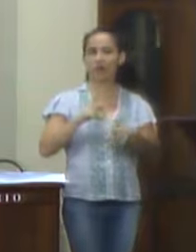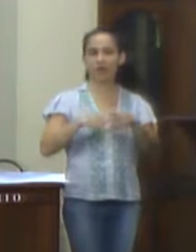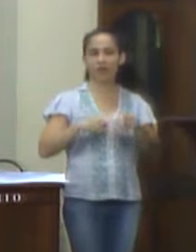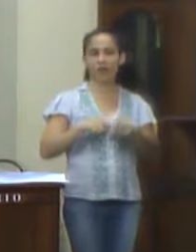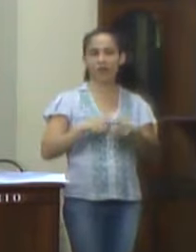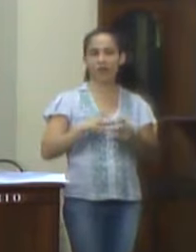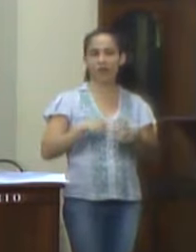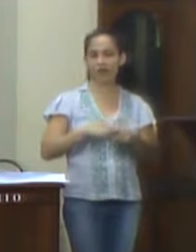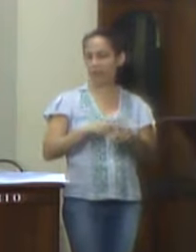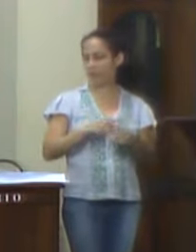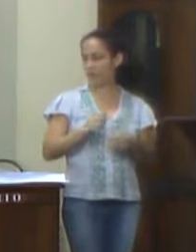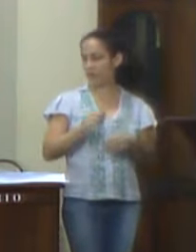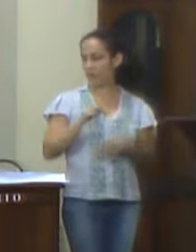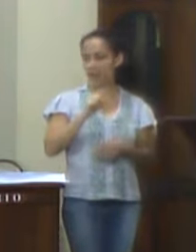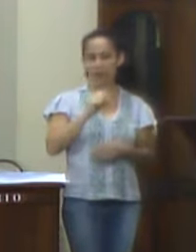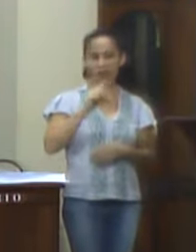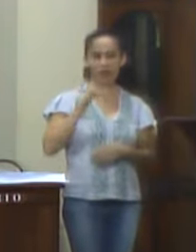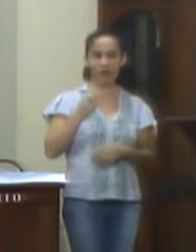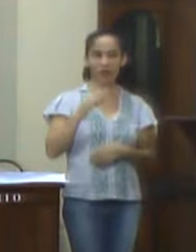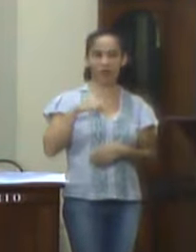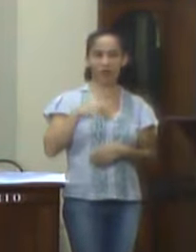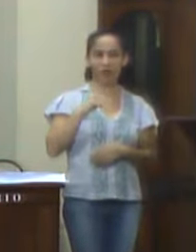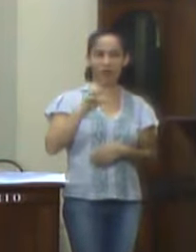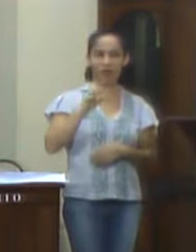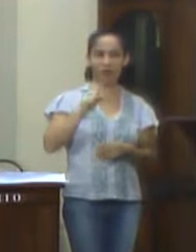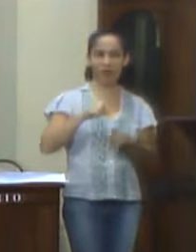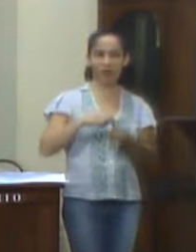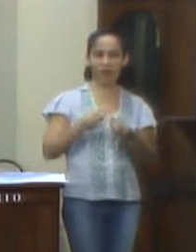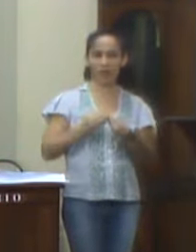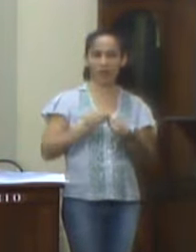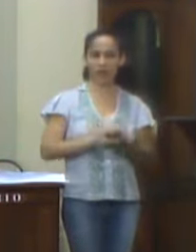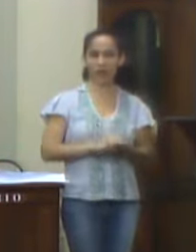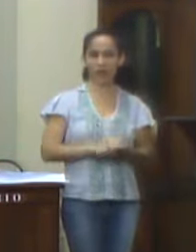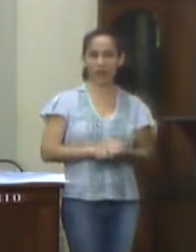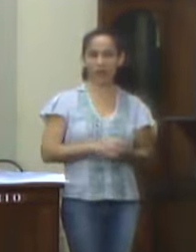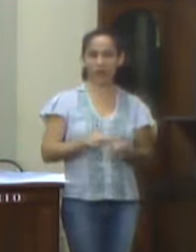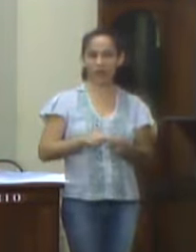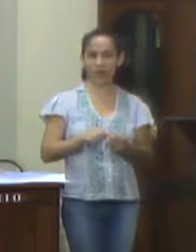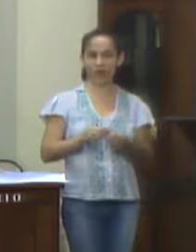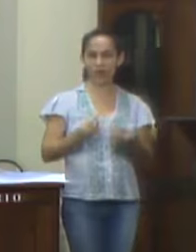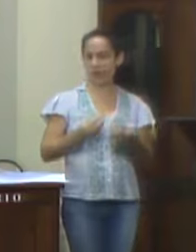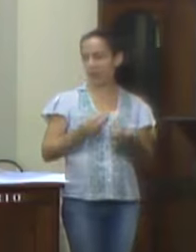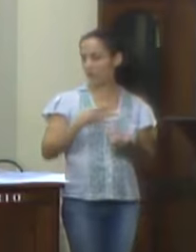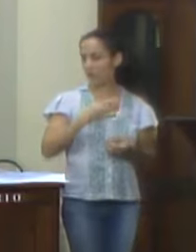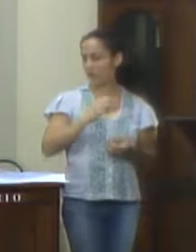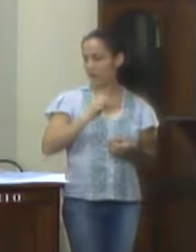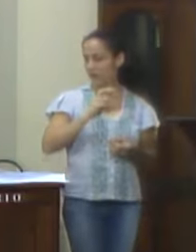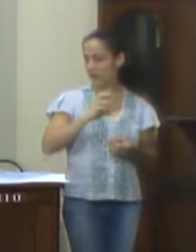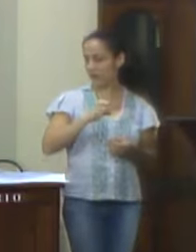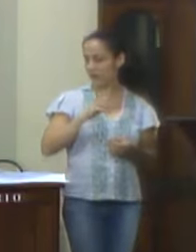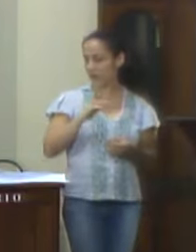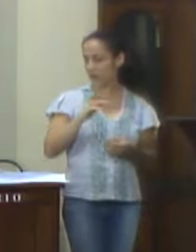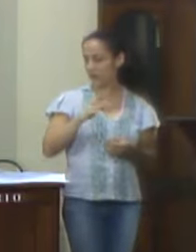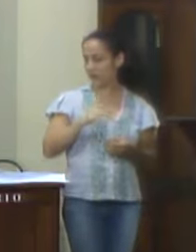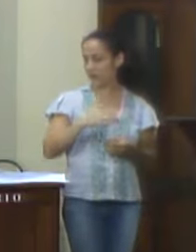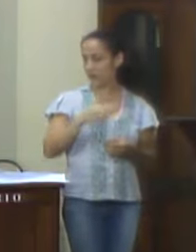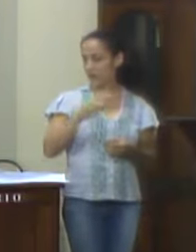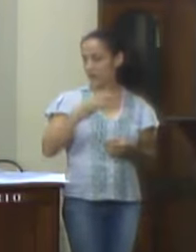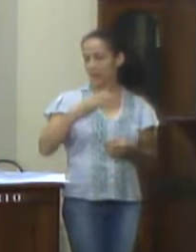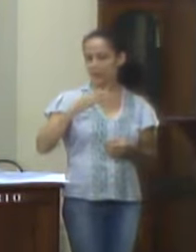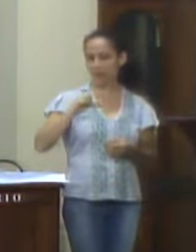consta R 8.648.247,39,